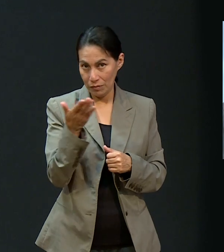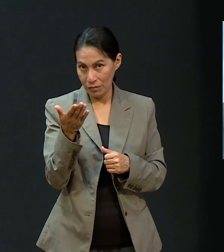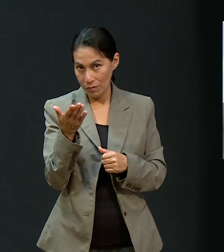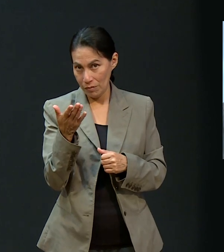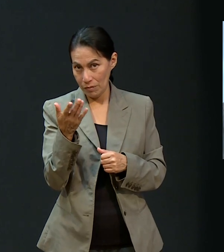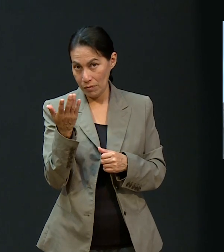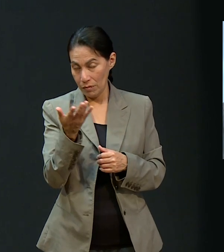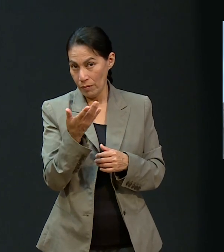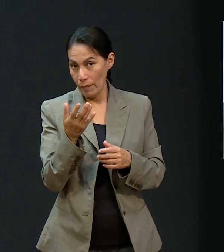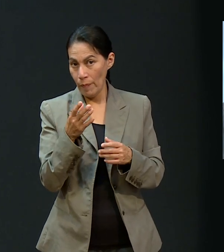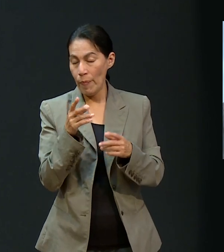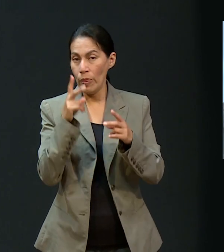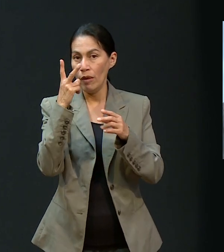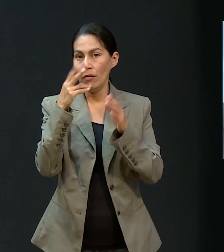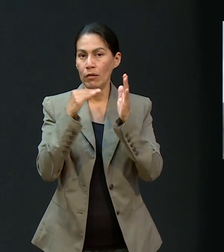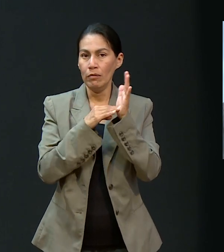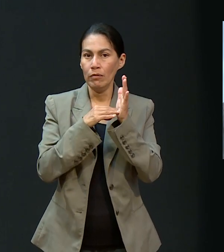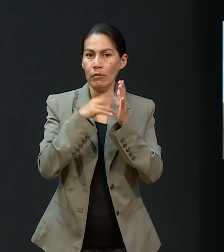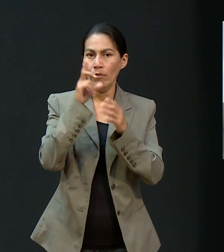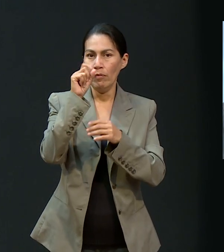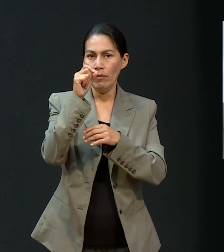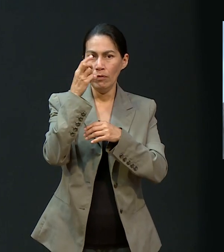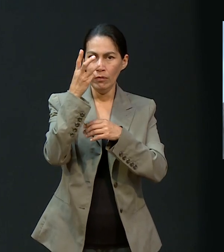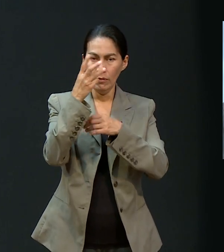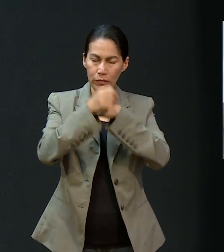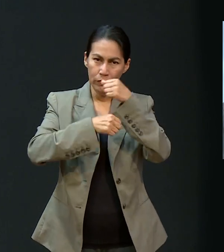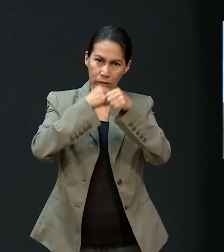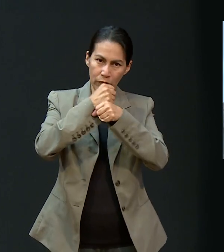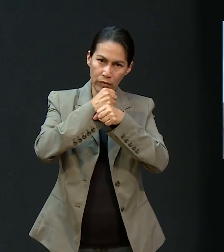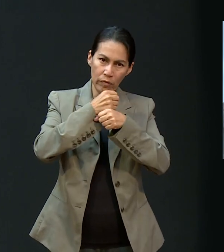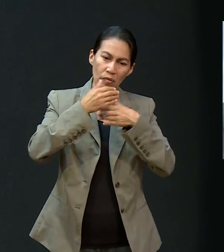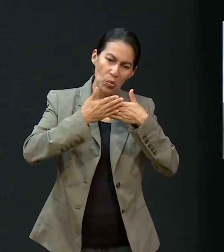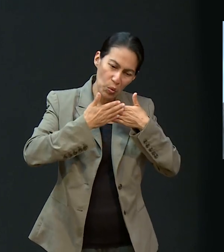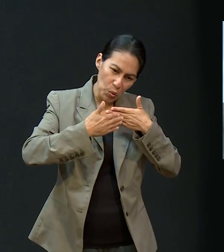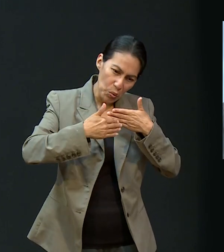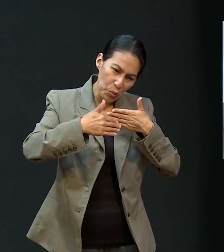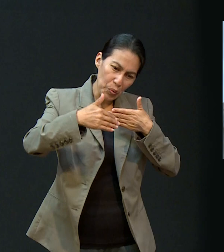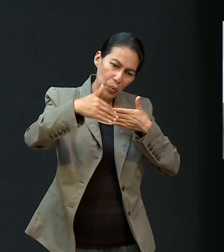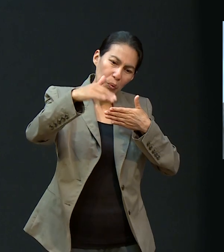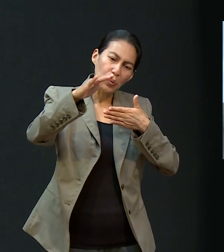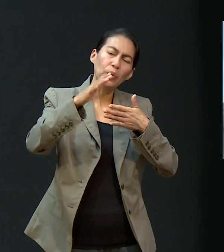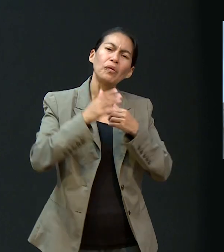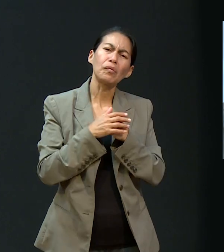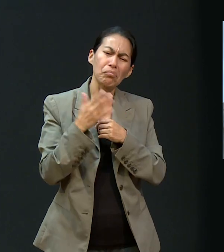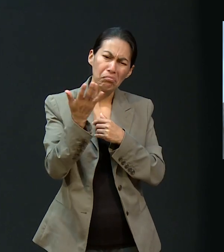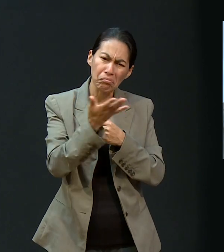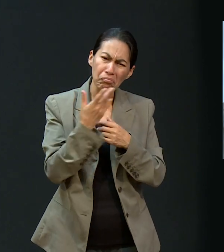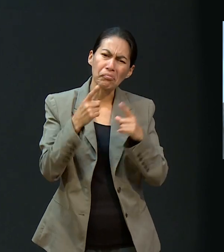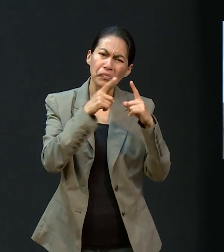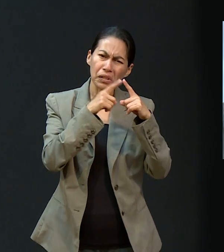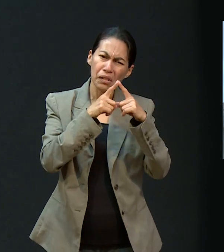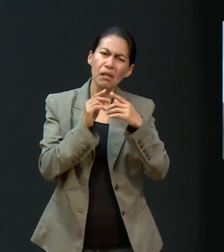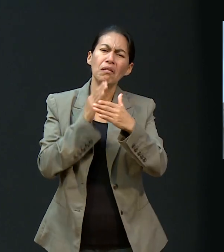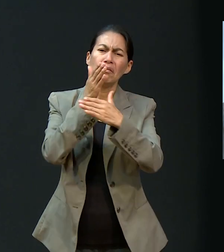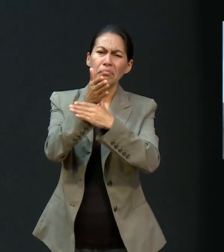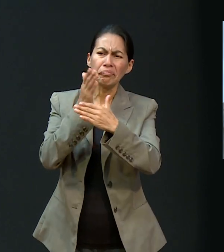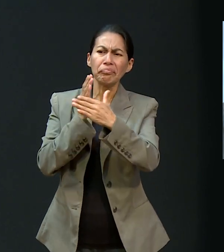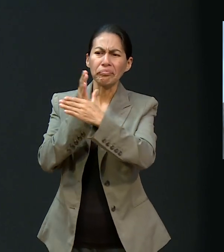no dejen de congregarse durante el 2023. Ay, qué importante, qué importante es esto, esto de